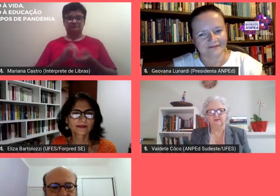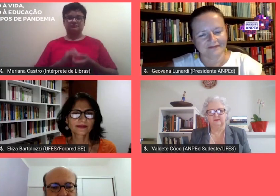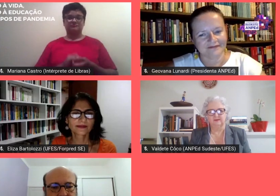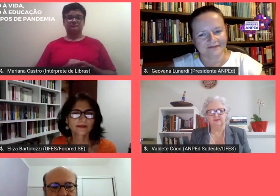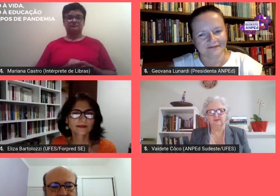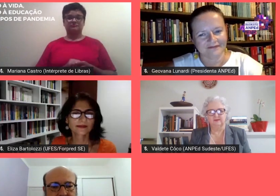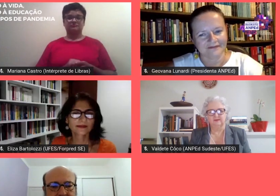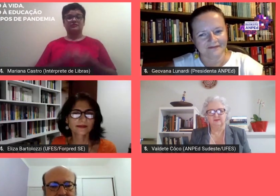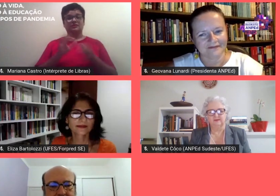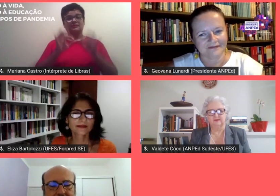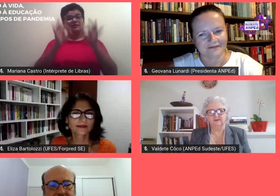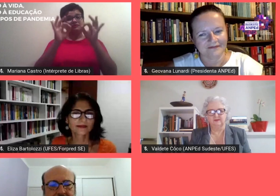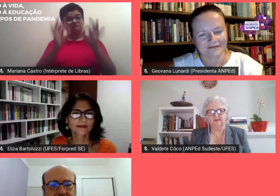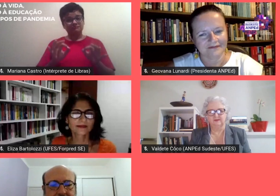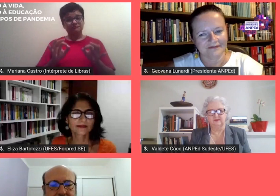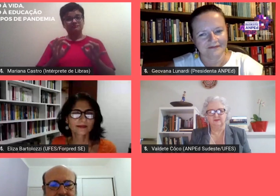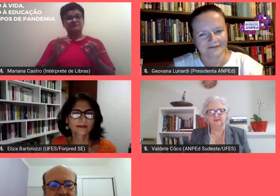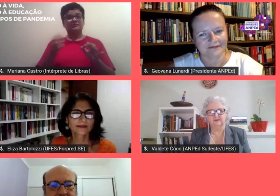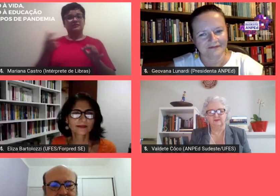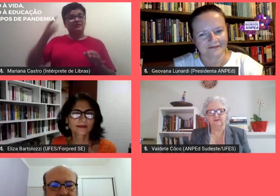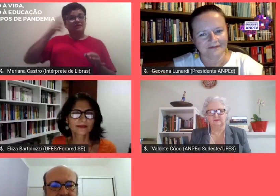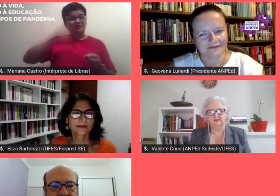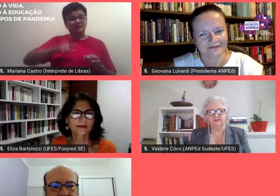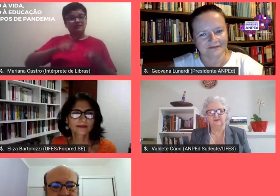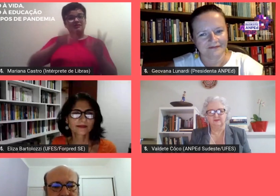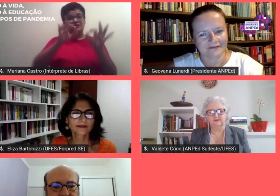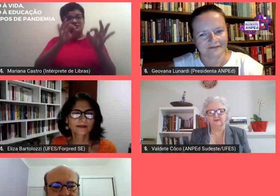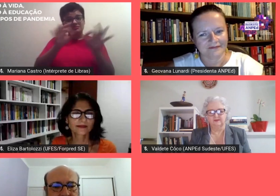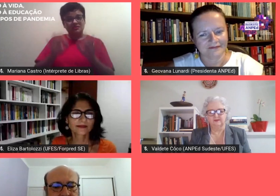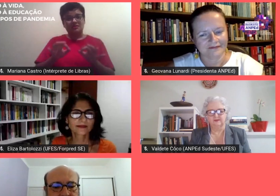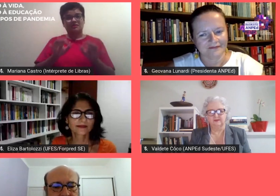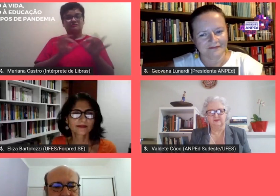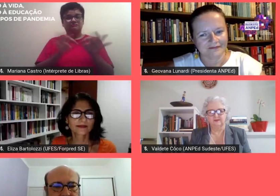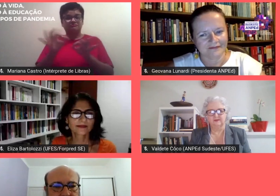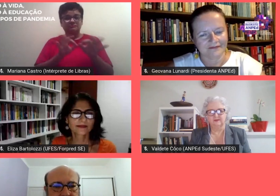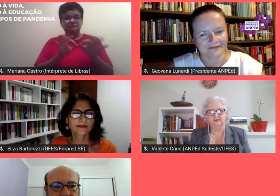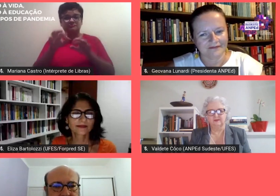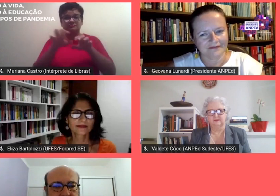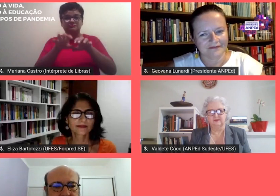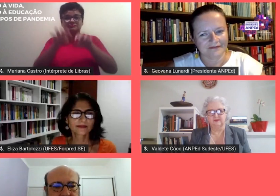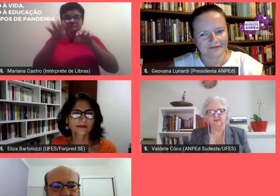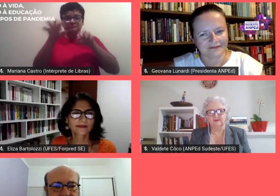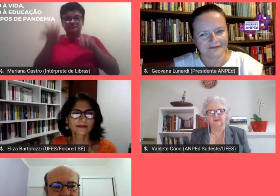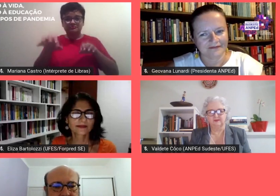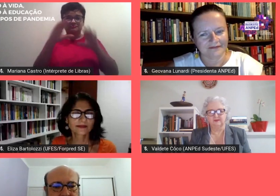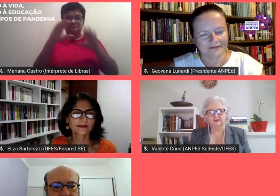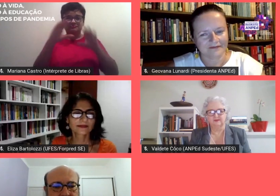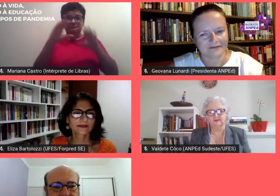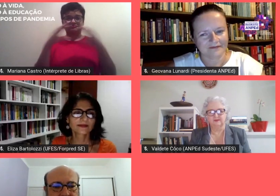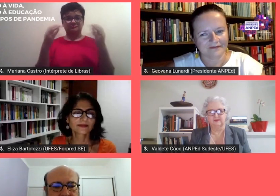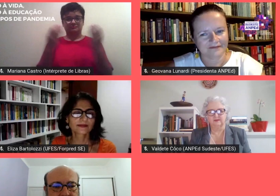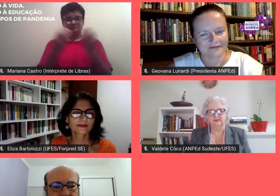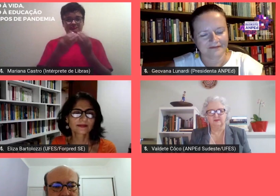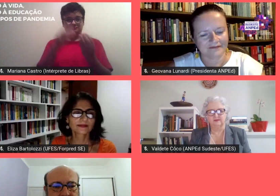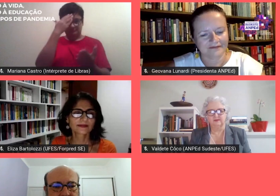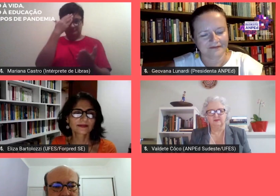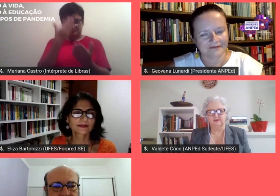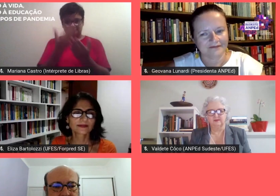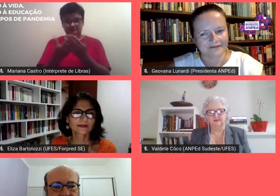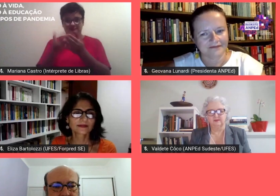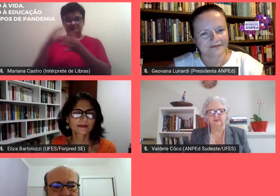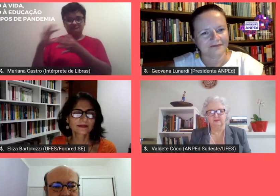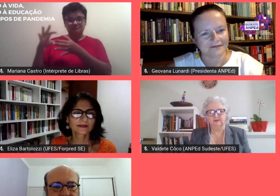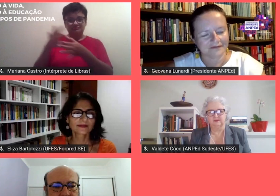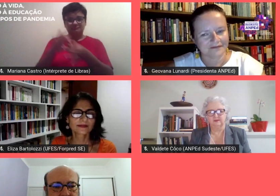certamente os acertos na organização desse evento remoto podem ser acreditados a uma associação bem